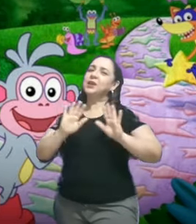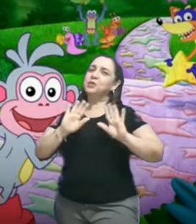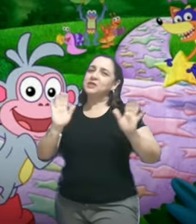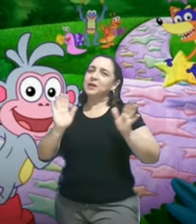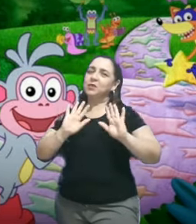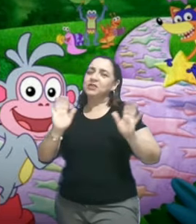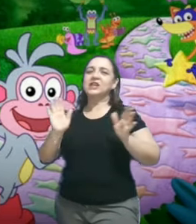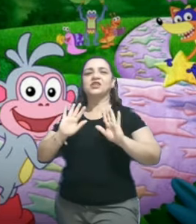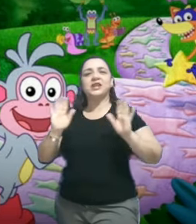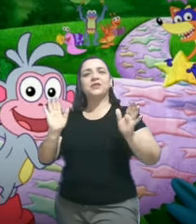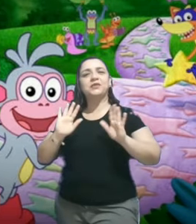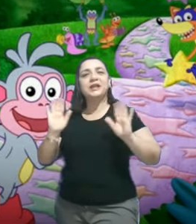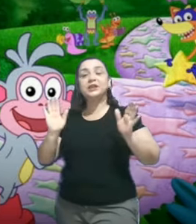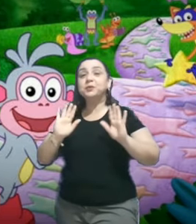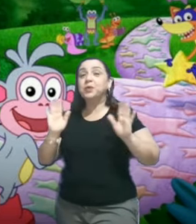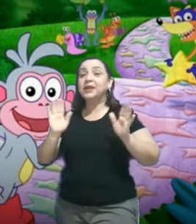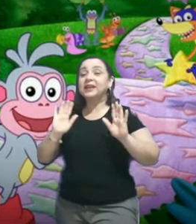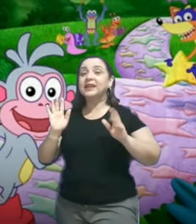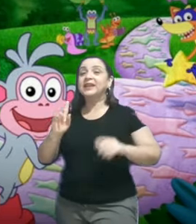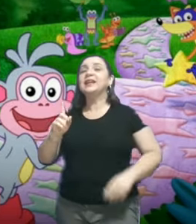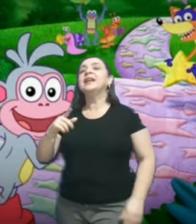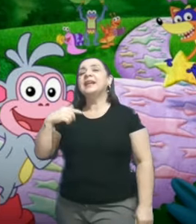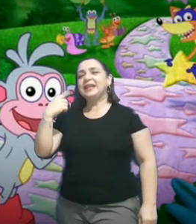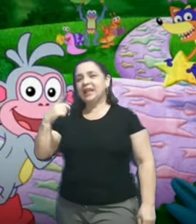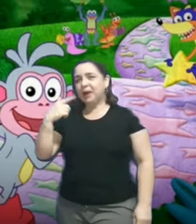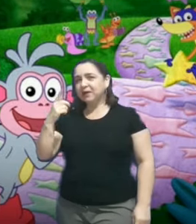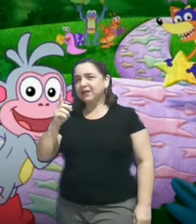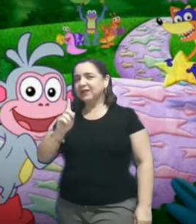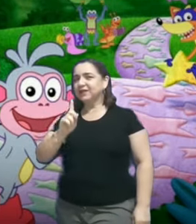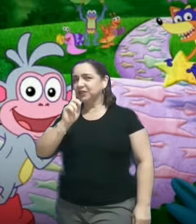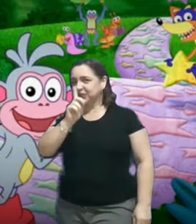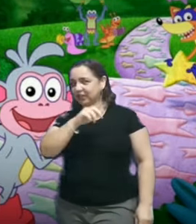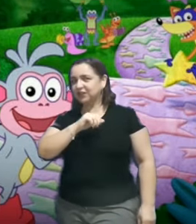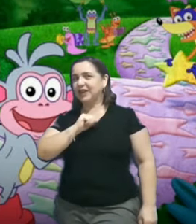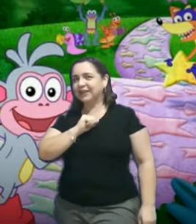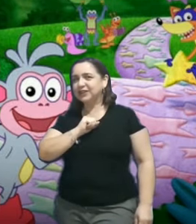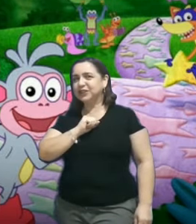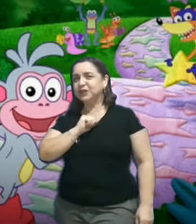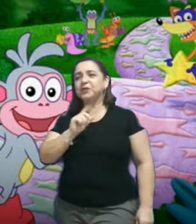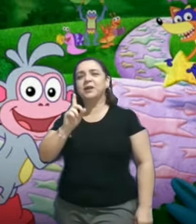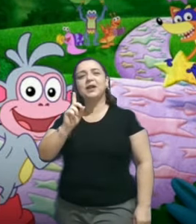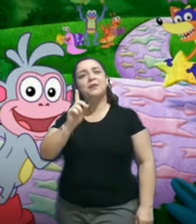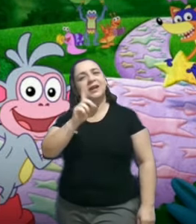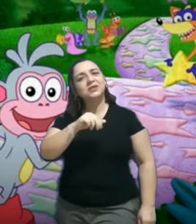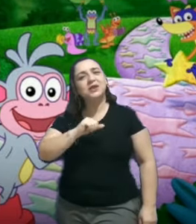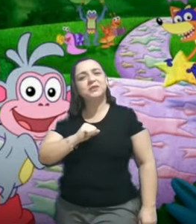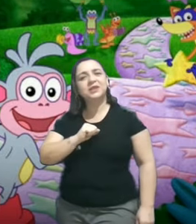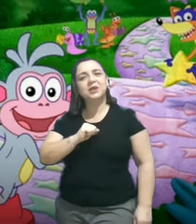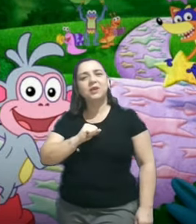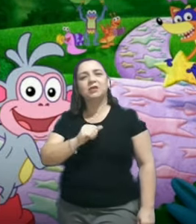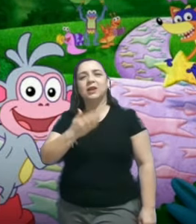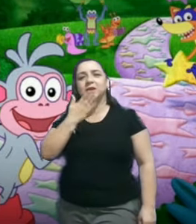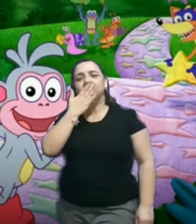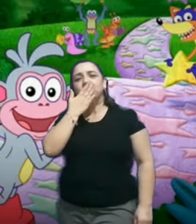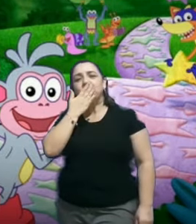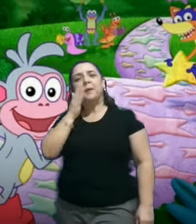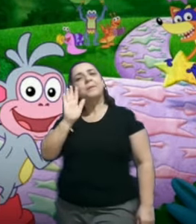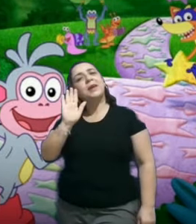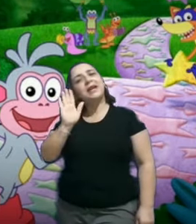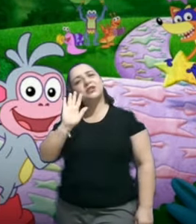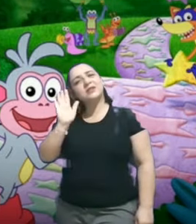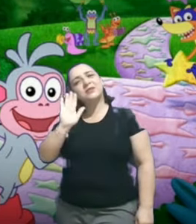Então, meus amores, a tia vai ficando por aqui, e amanhã a tia está aqui de novo para mais uma videoaula.